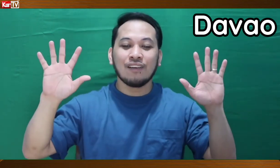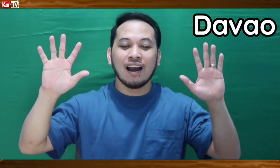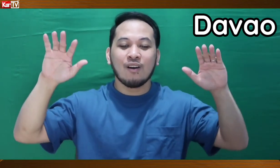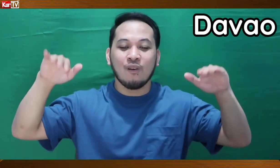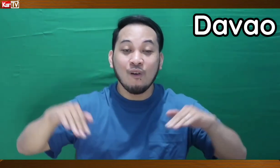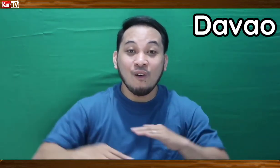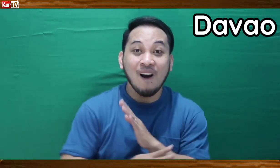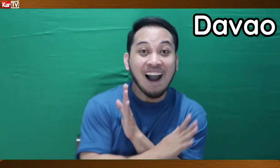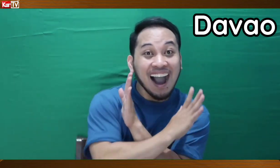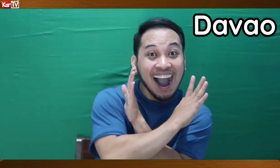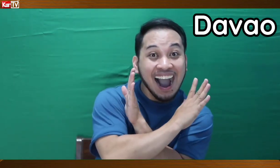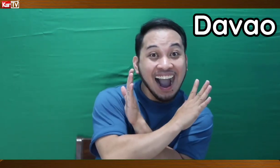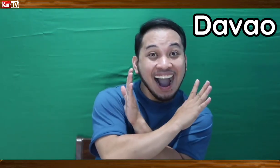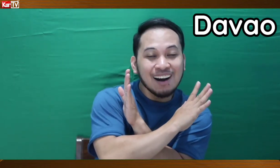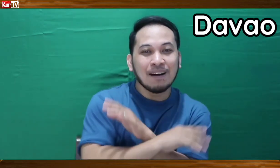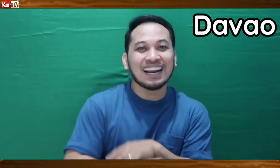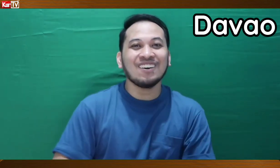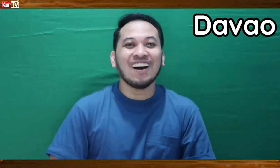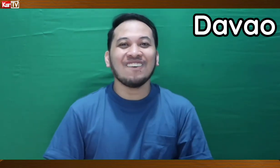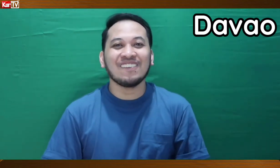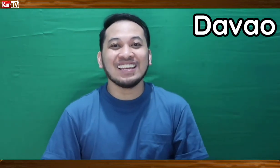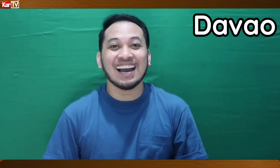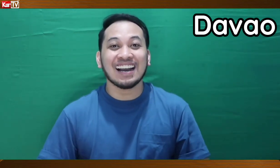Dabao. Parang wawawi lang.